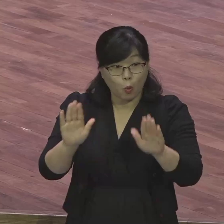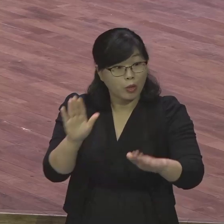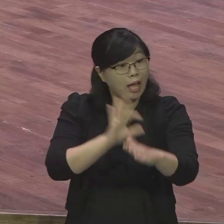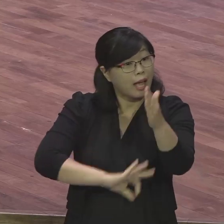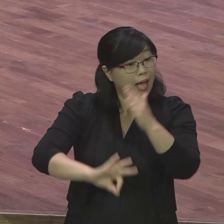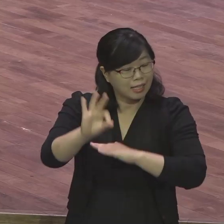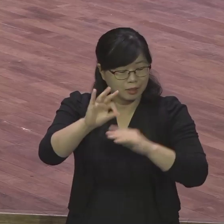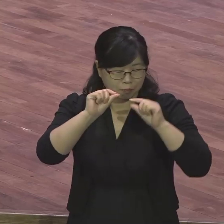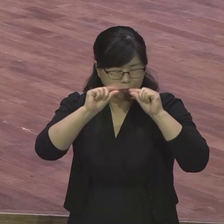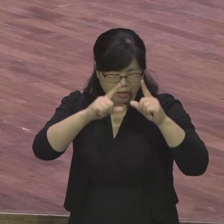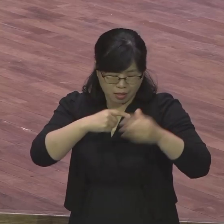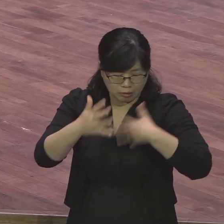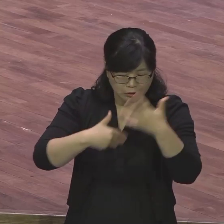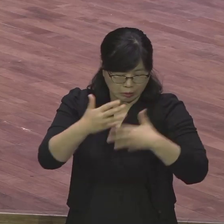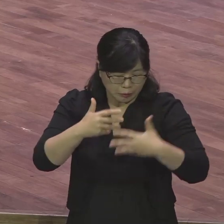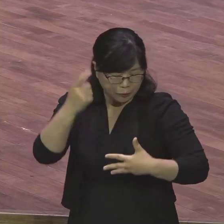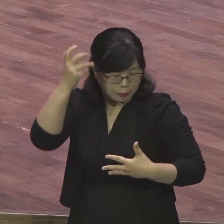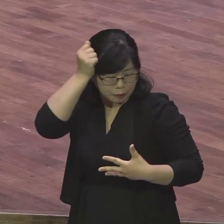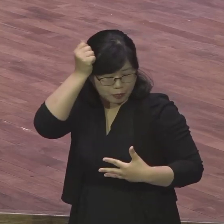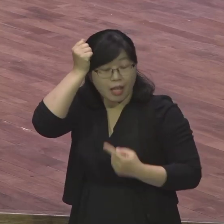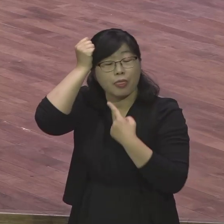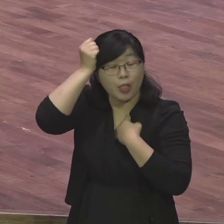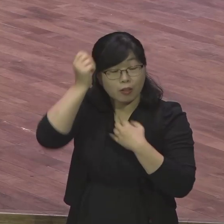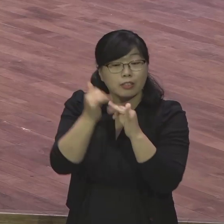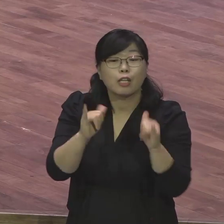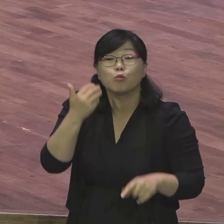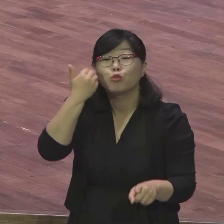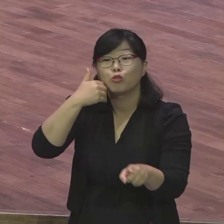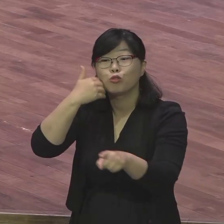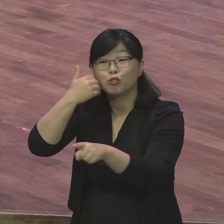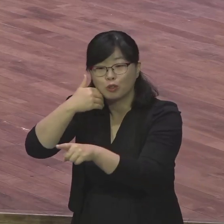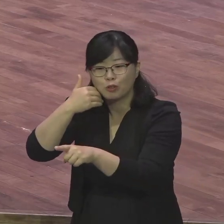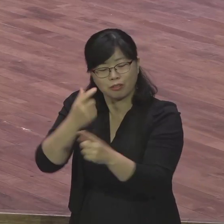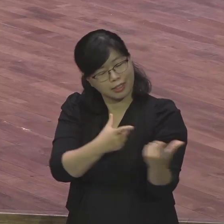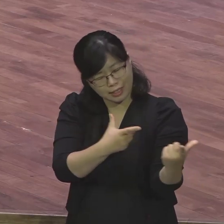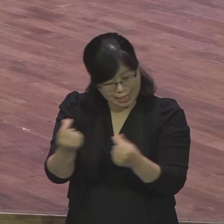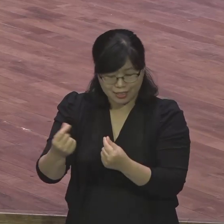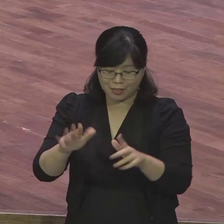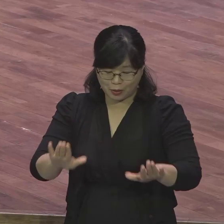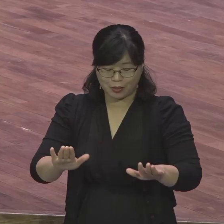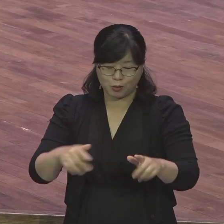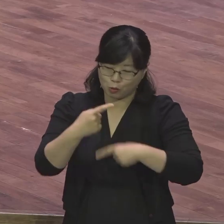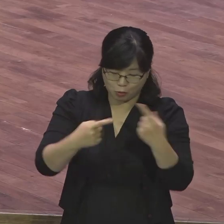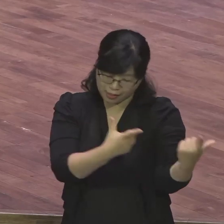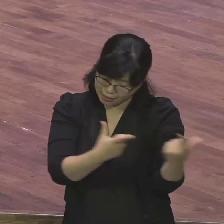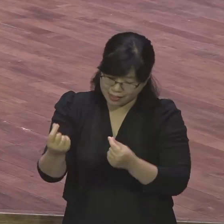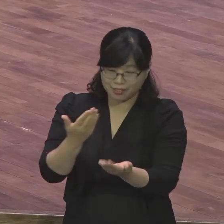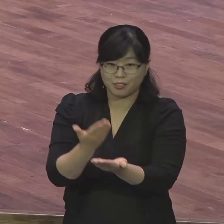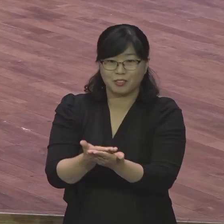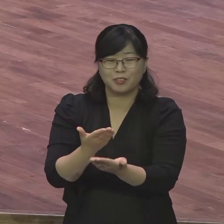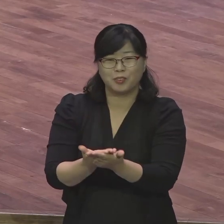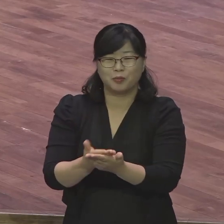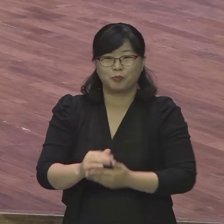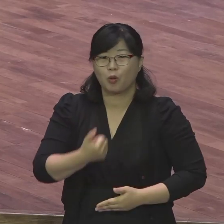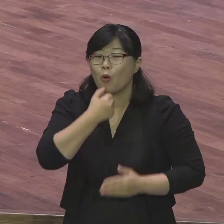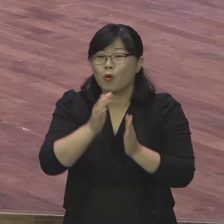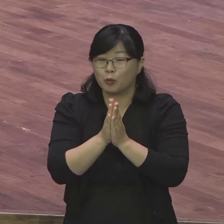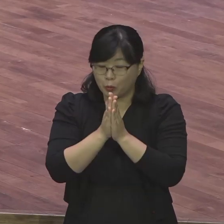이제 일주일 동안 했기 때문에 우리 신앙 고백 차원에서 한번 하겠습니다. 로마스 8장 1절 1절 그럼으로 시작합니다.